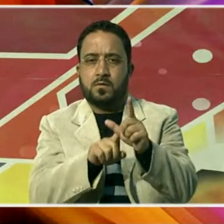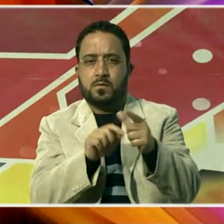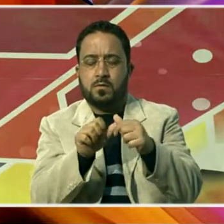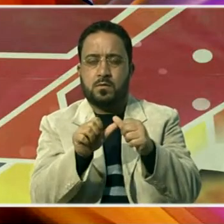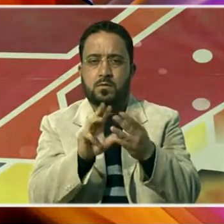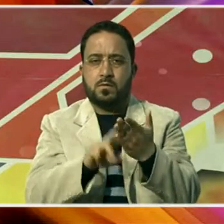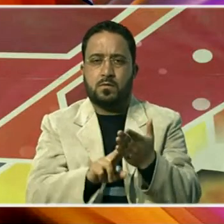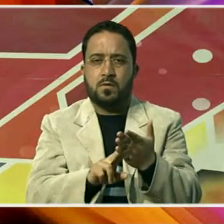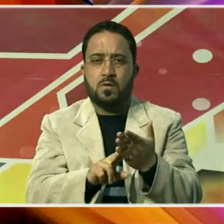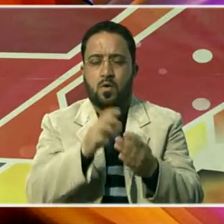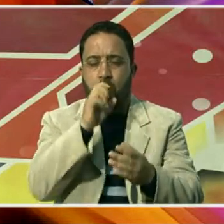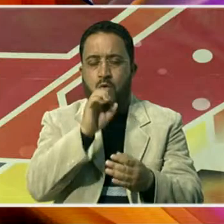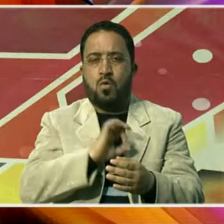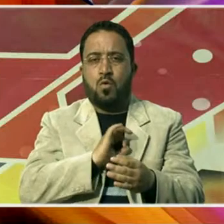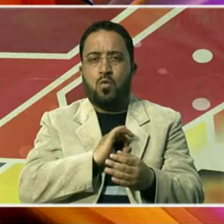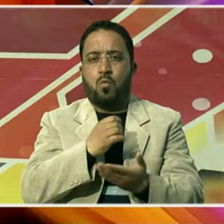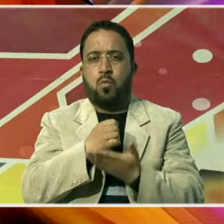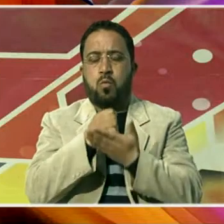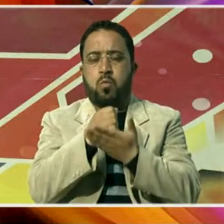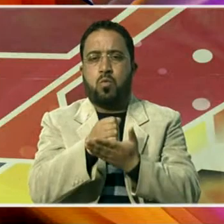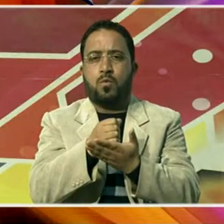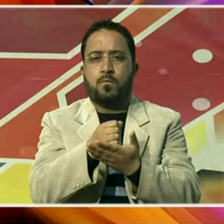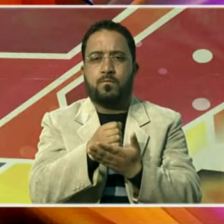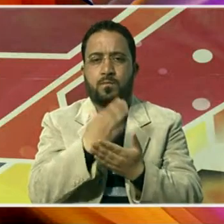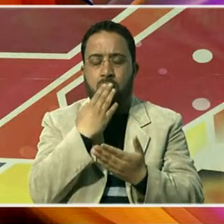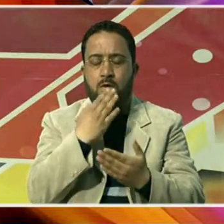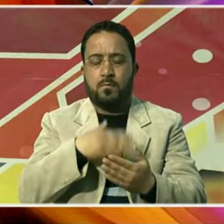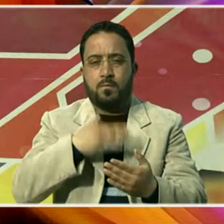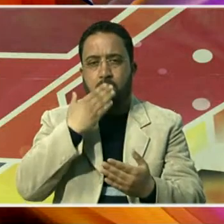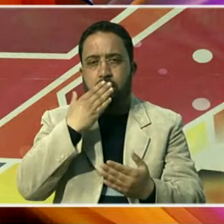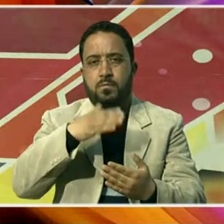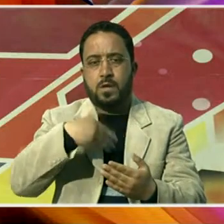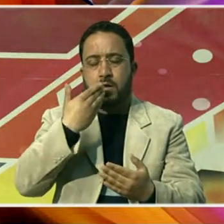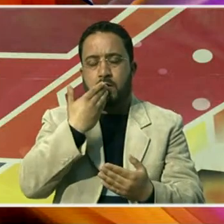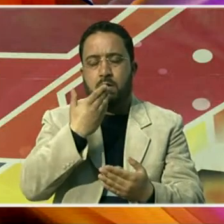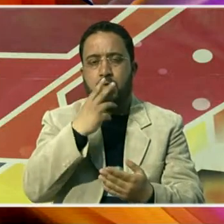اعداد سے نوازتے ہوئے ان خیالات کا اظہار کیا